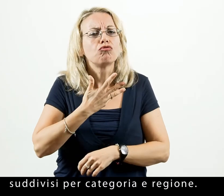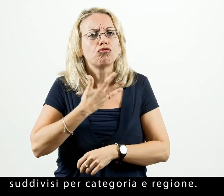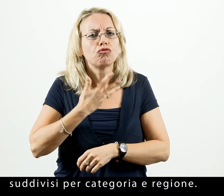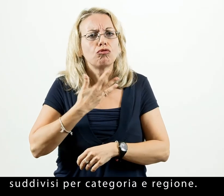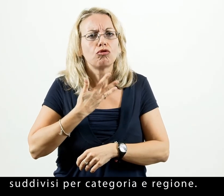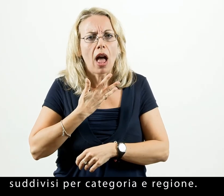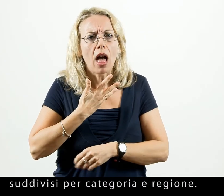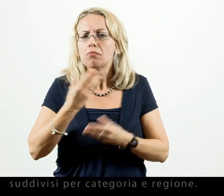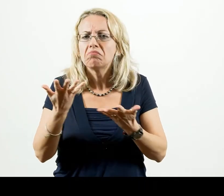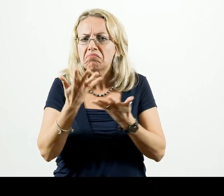regione.